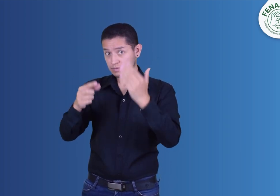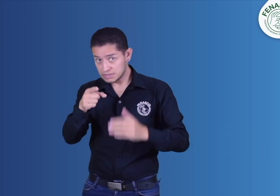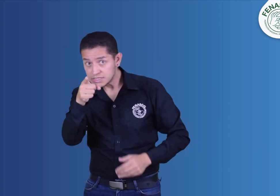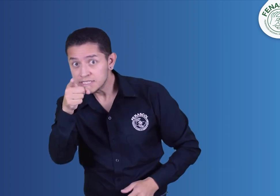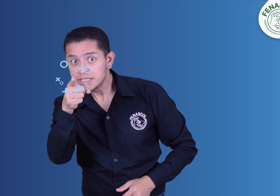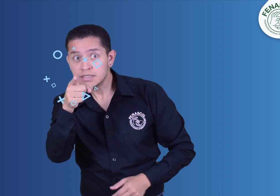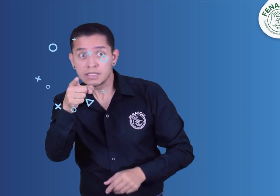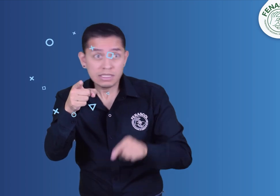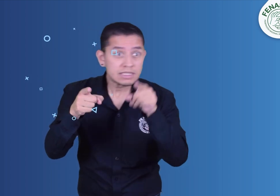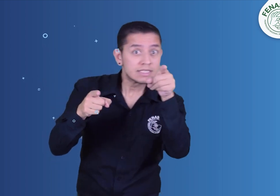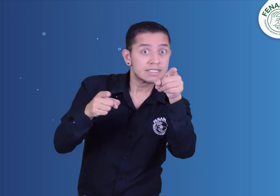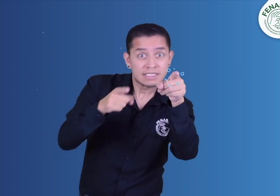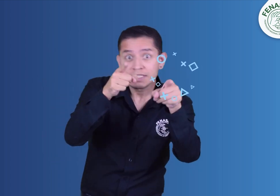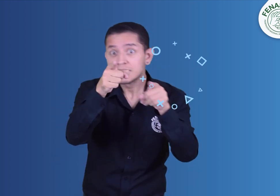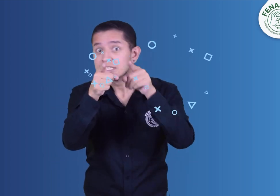¿Sí? ¿Sí? ¿Sí?